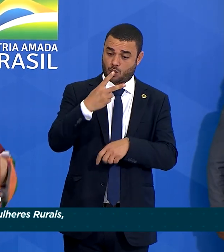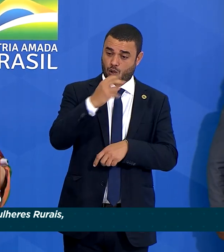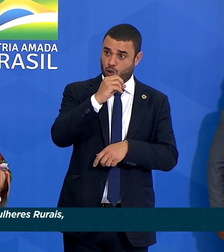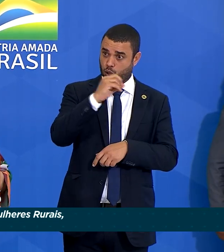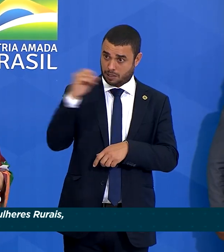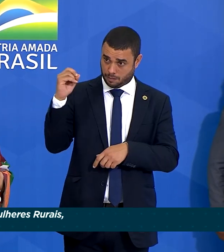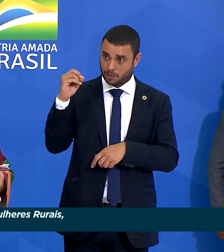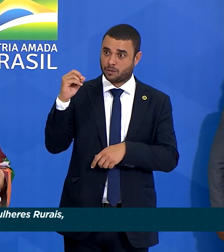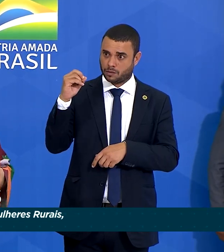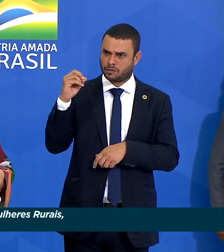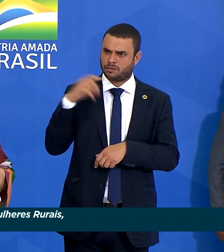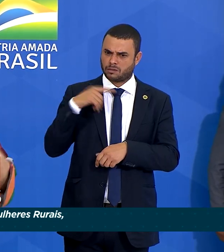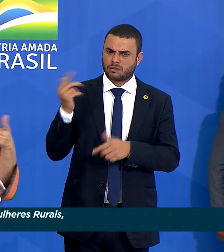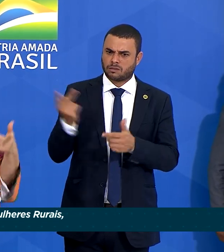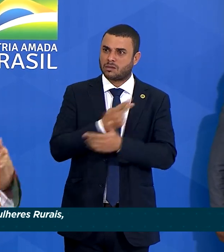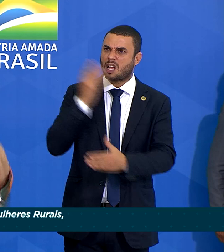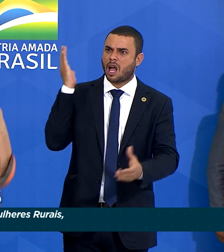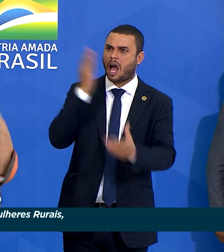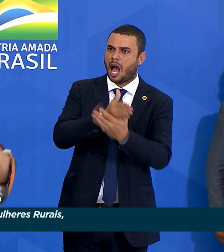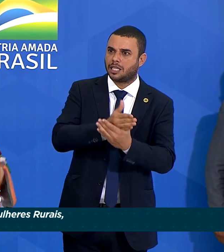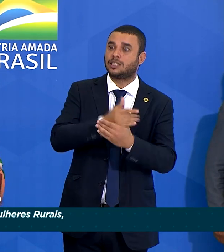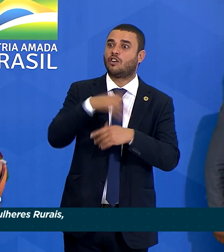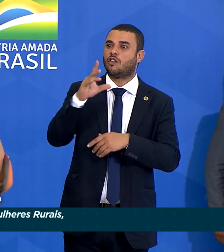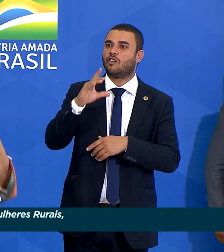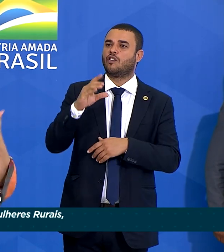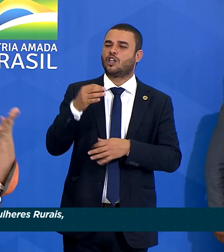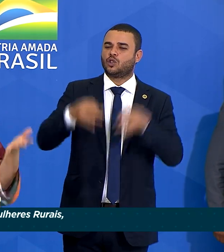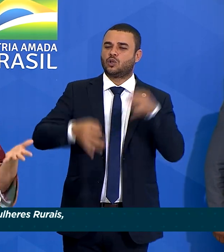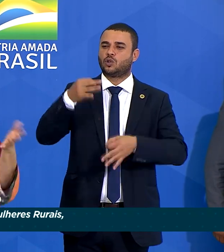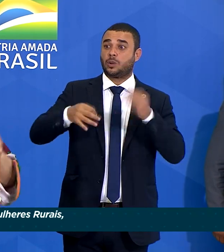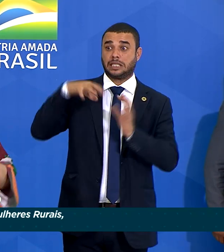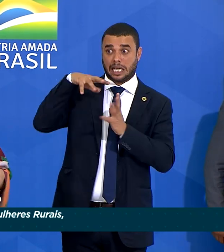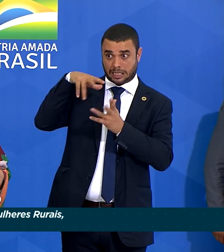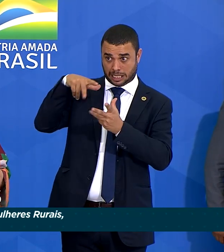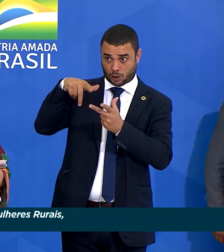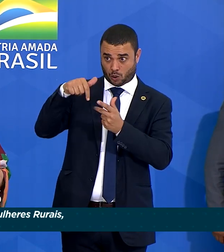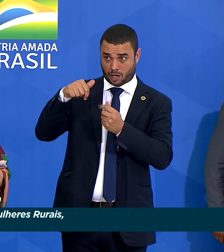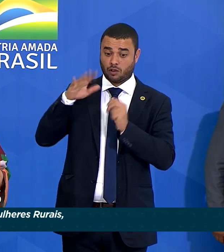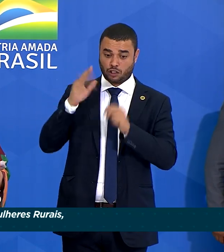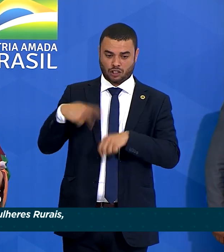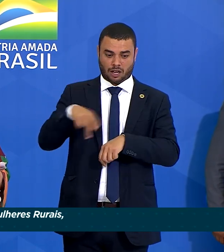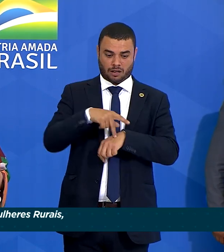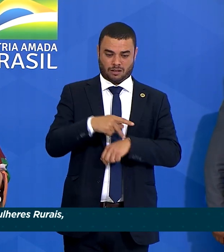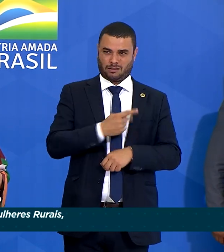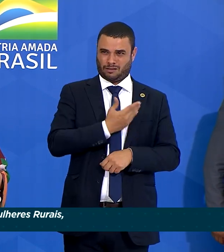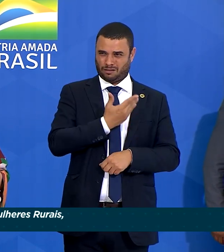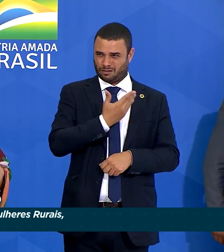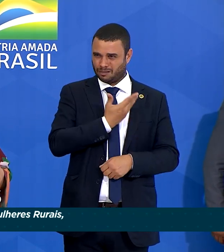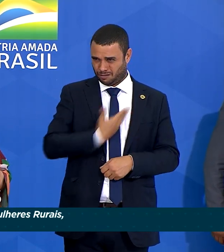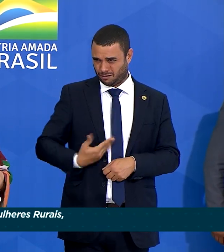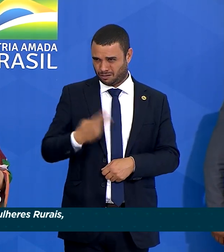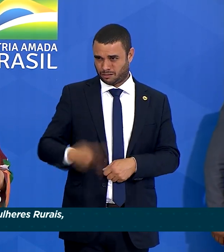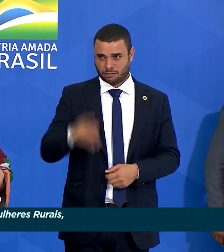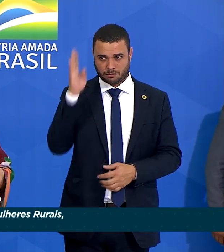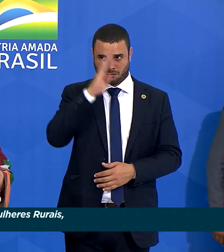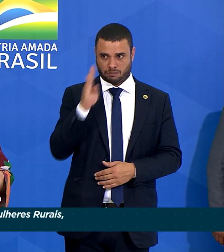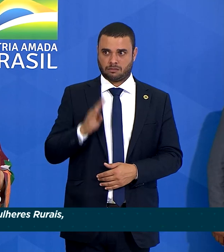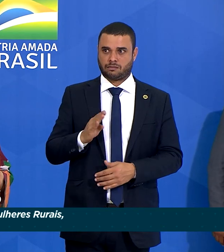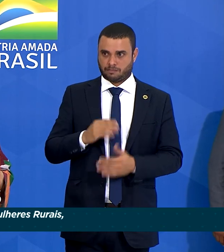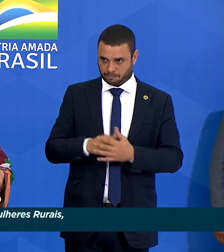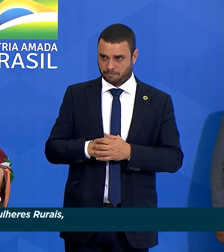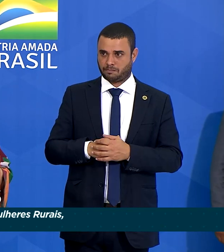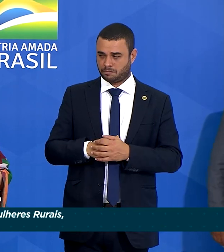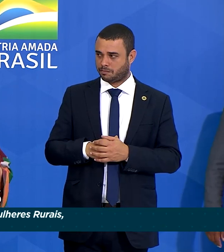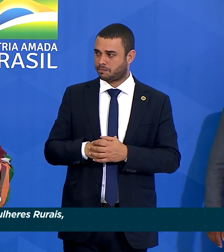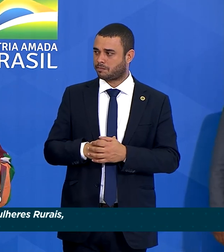para a corte internacional e o Estado brasileiro estava condenado a reparar. E o Estado brasileiro, por